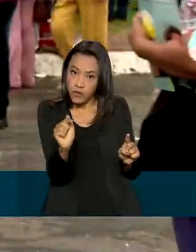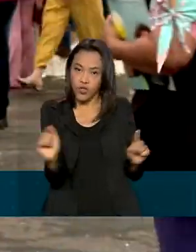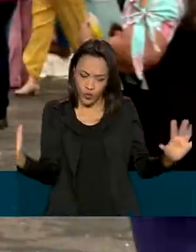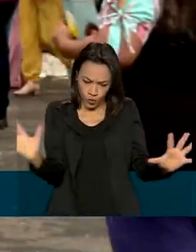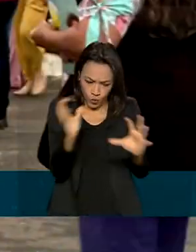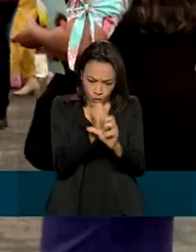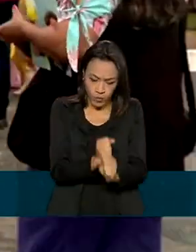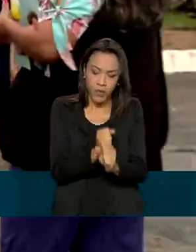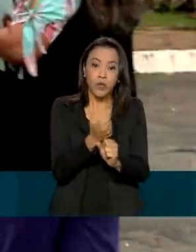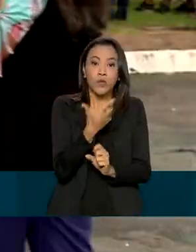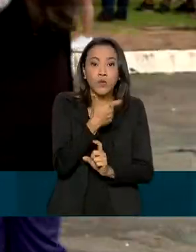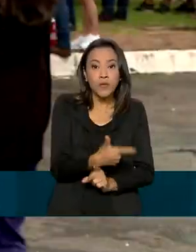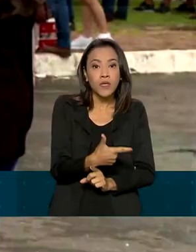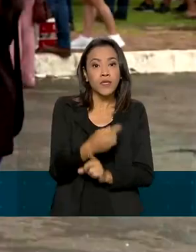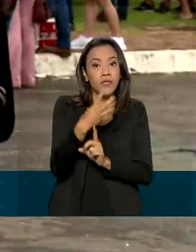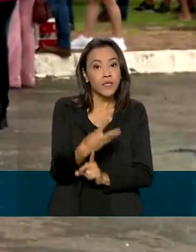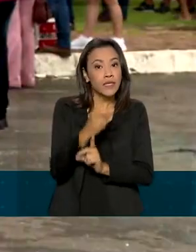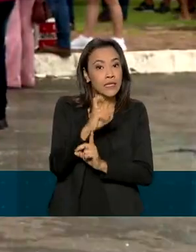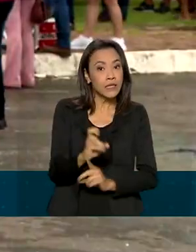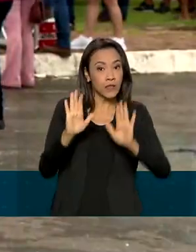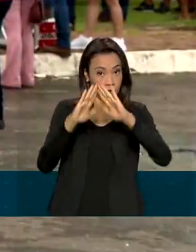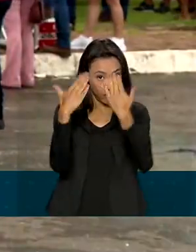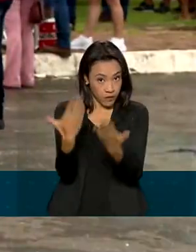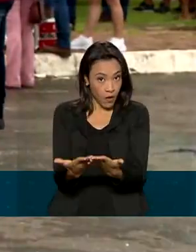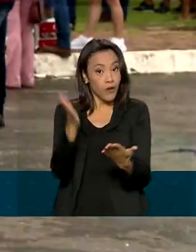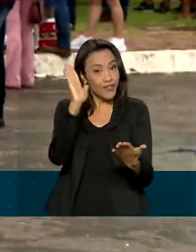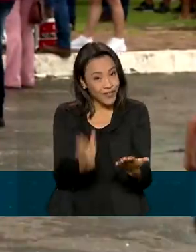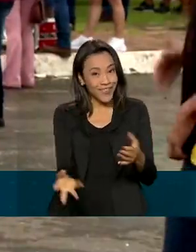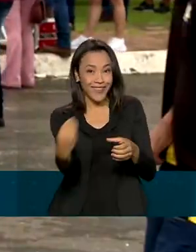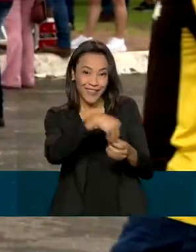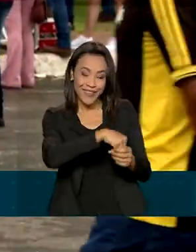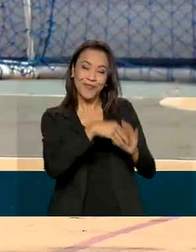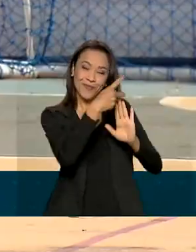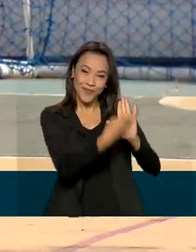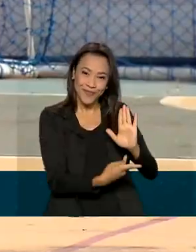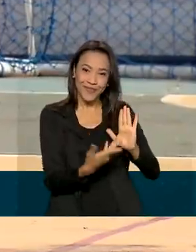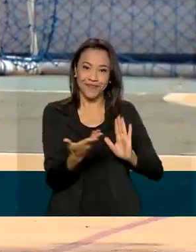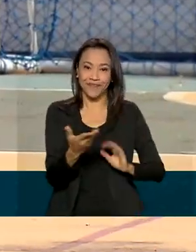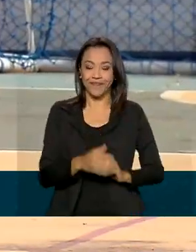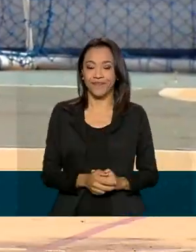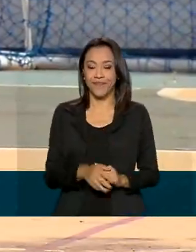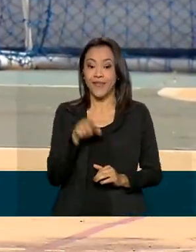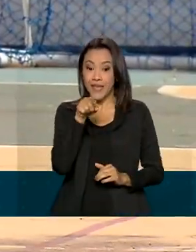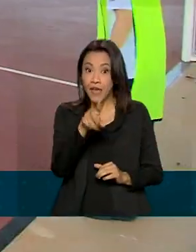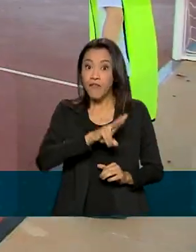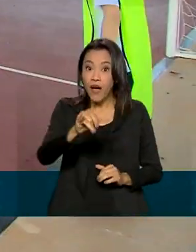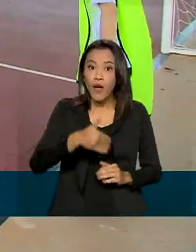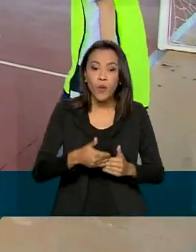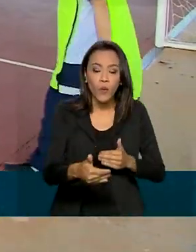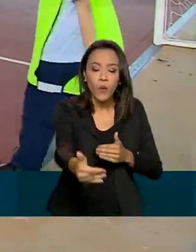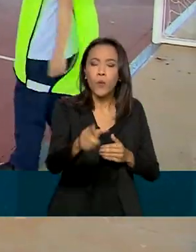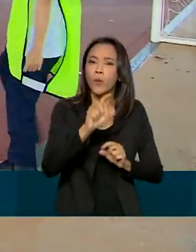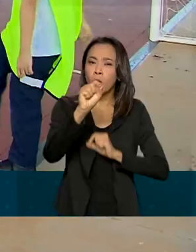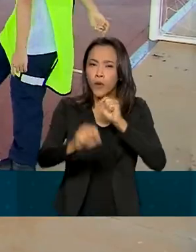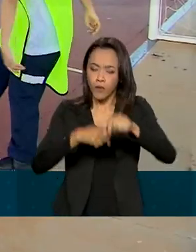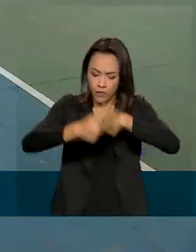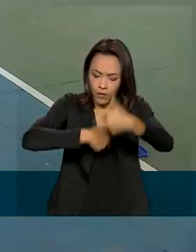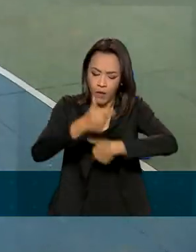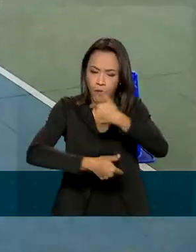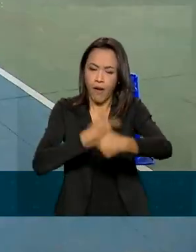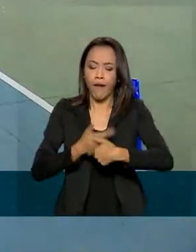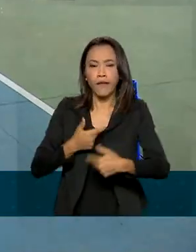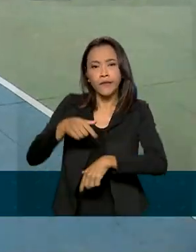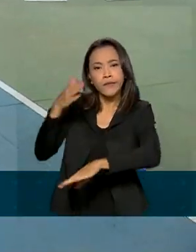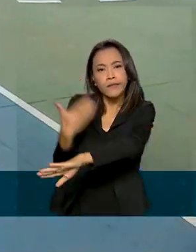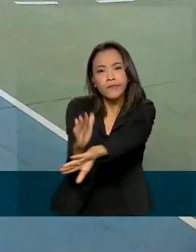Ao todo, 235 escolas já estão inseridas no projeto. Além disso, será desempenhado um trabalho de qualificação